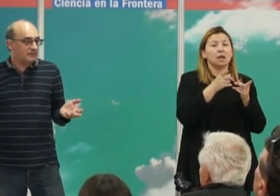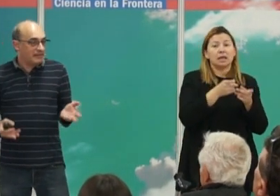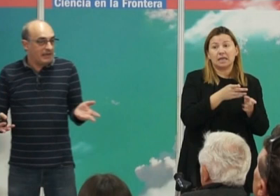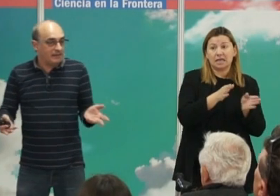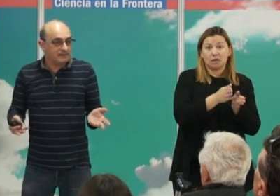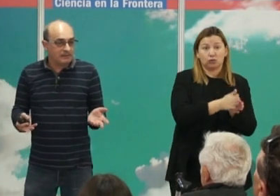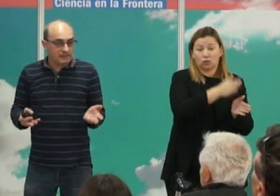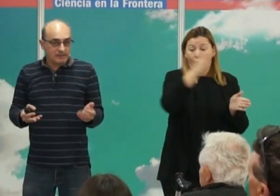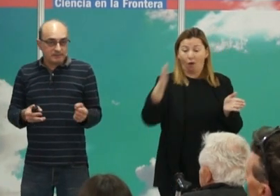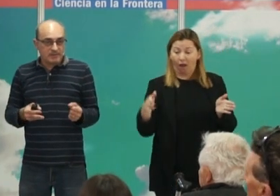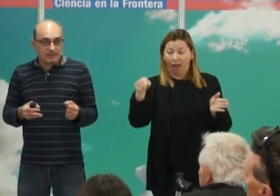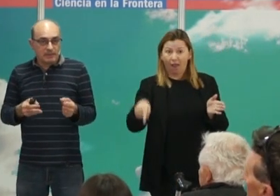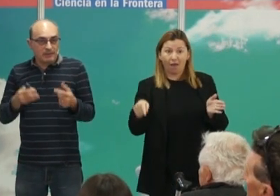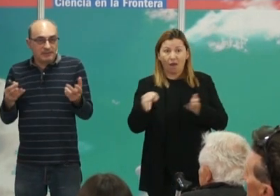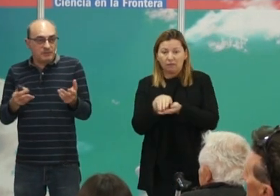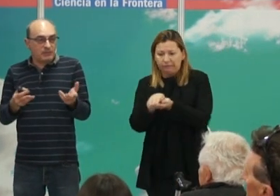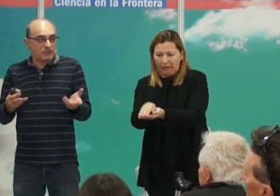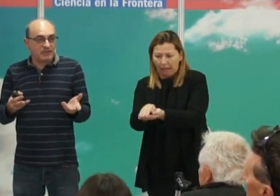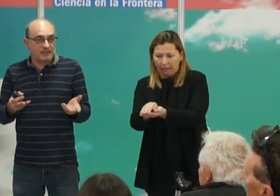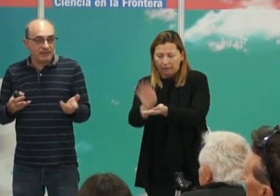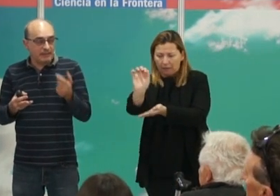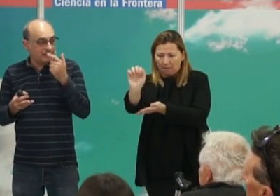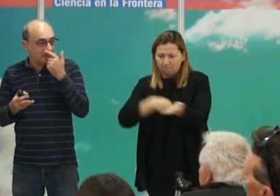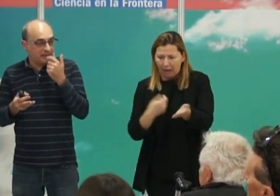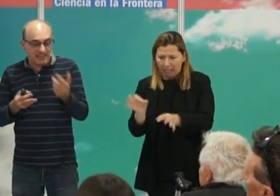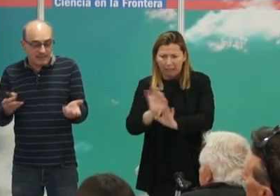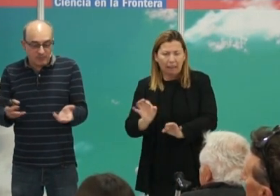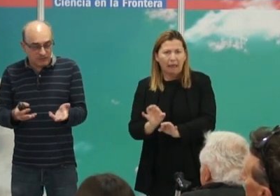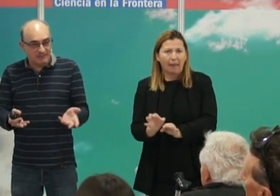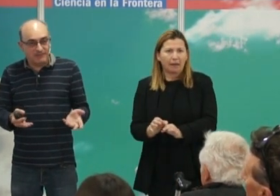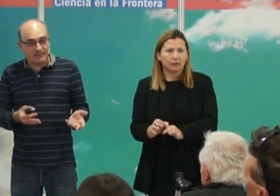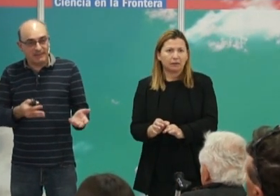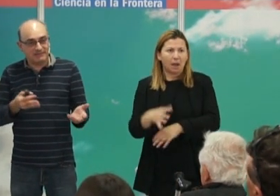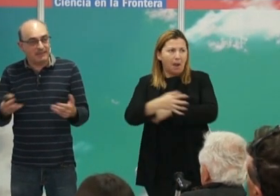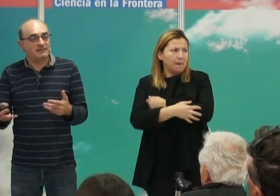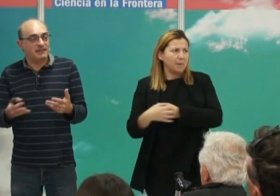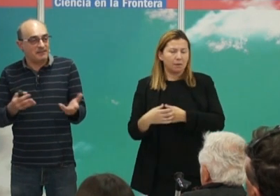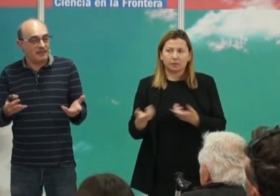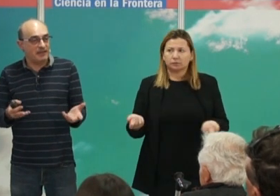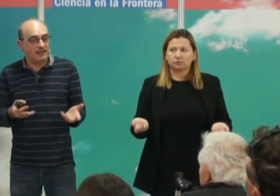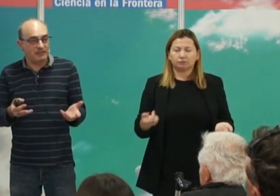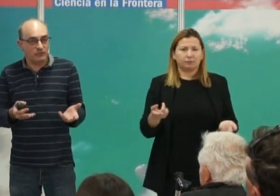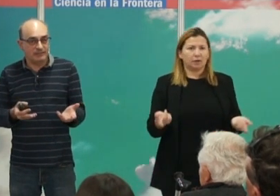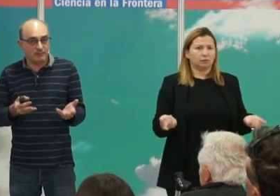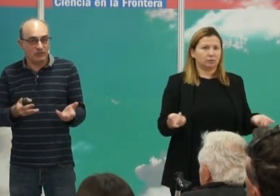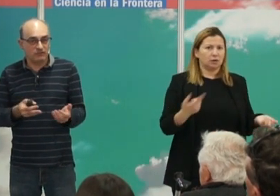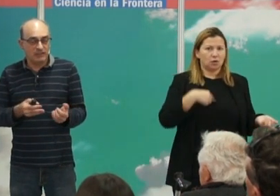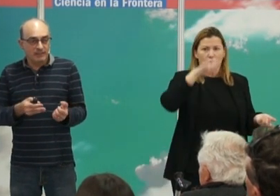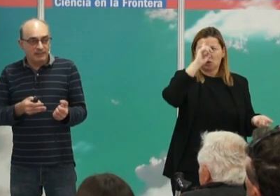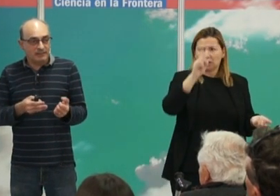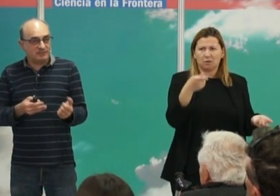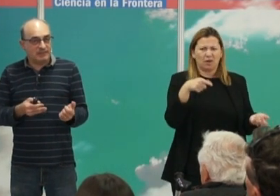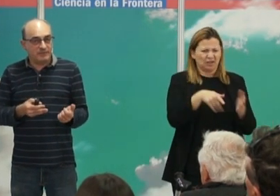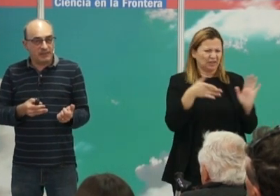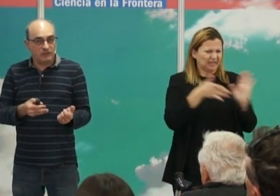enterrada sin nada. Claro, antes de poderlos analizar genéticamente era imposible saber qué significaba eso en términos